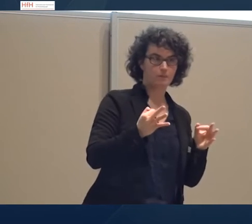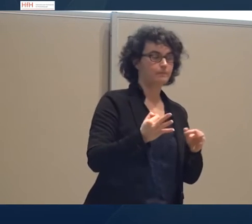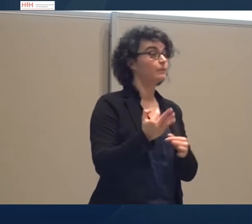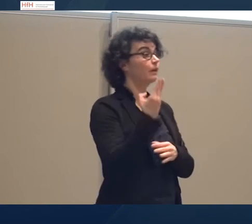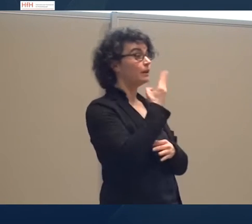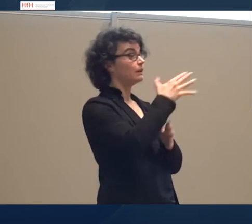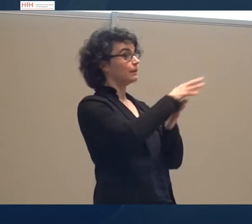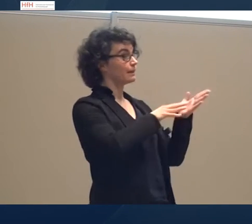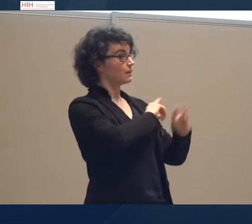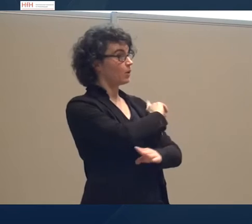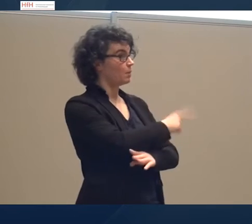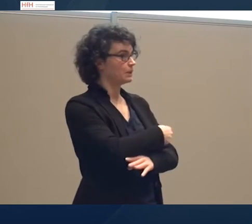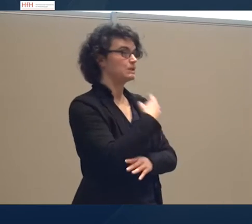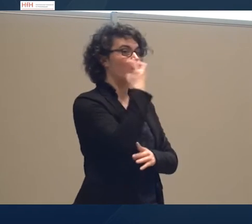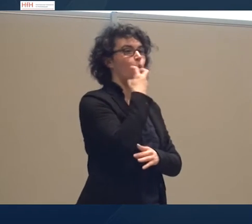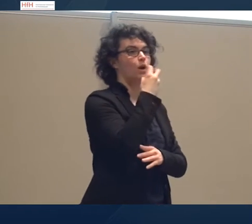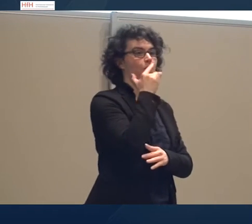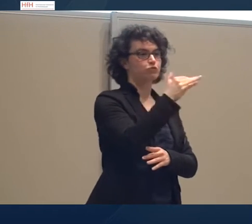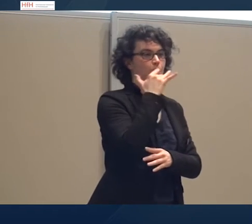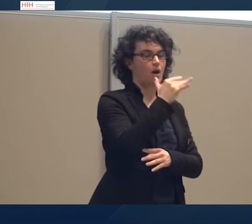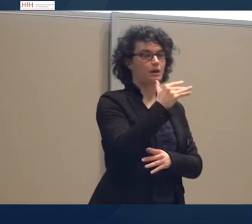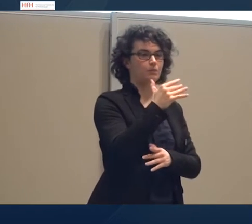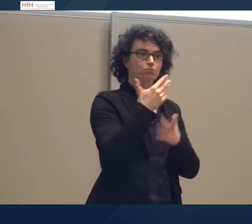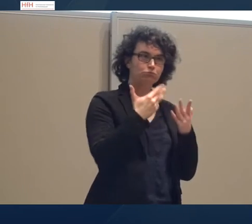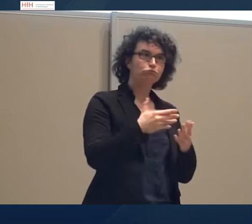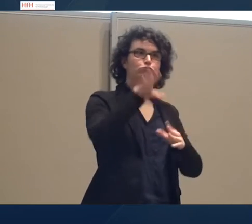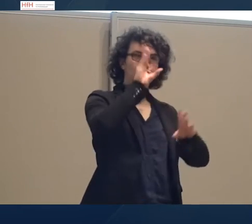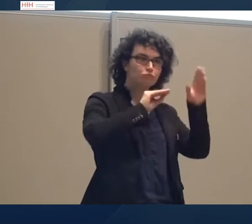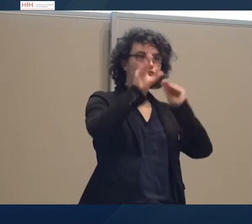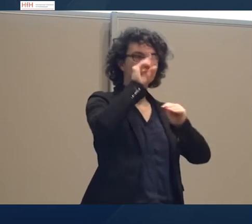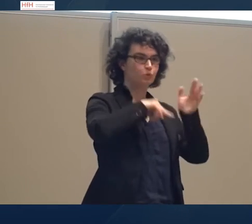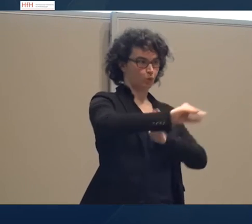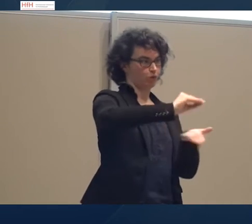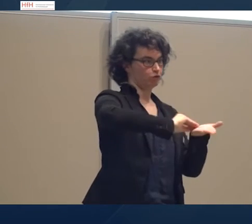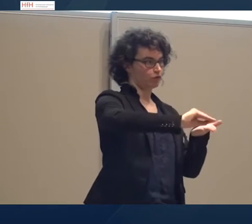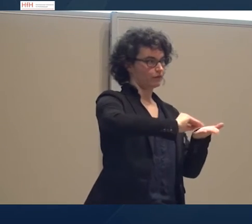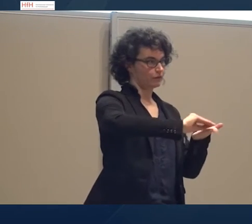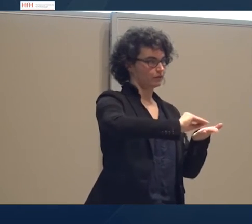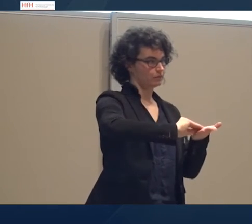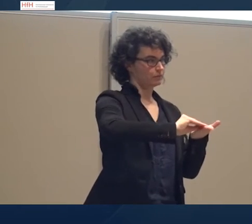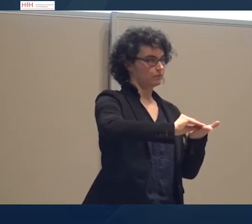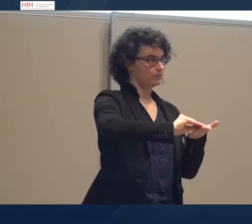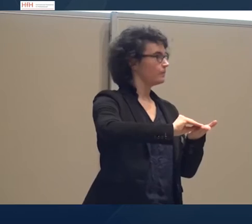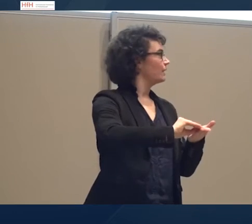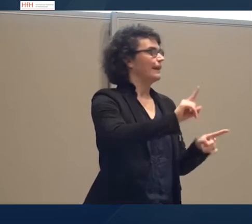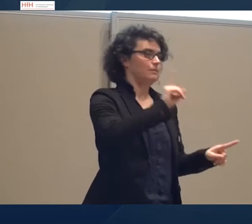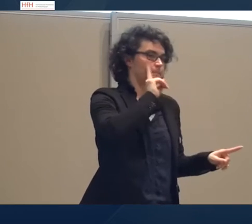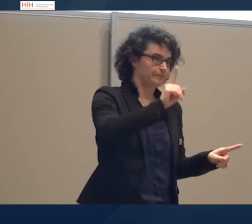in oralen Sprachen heute hauptsächlich durch die Schrift, also in Oralschrachen durch die